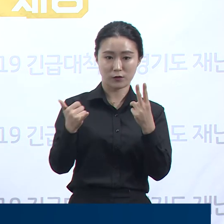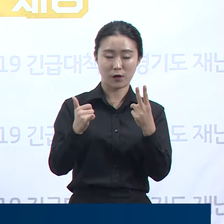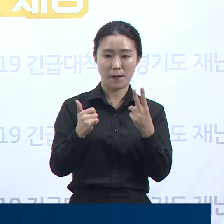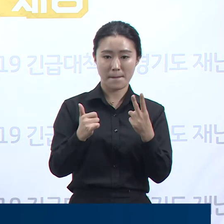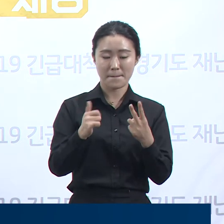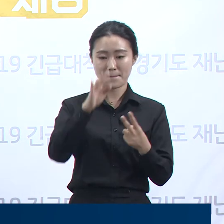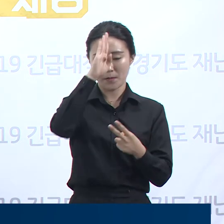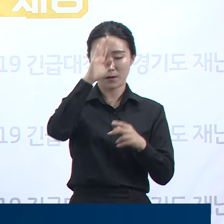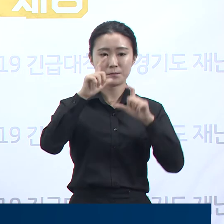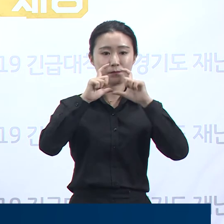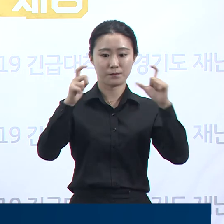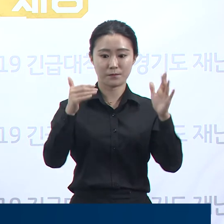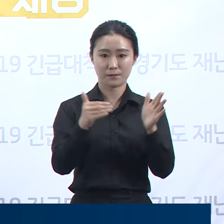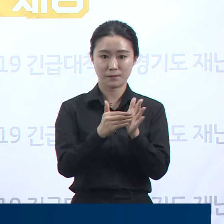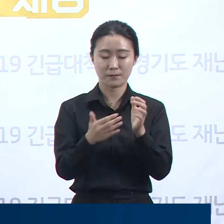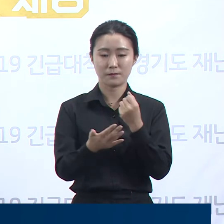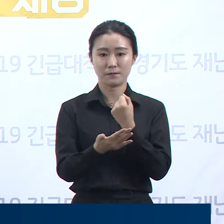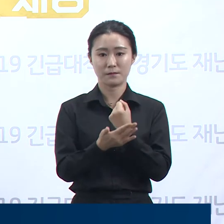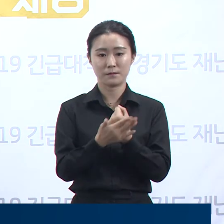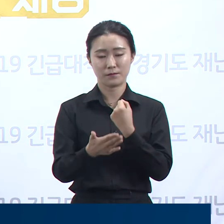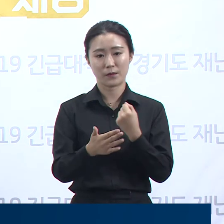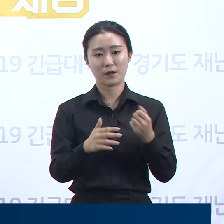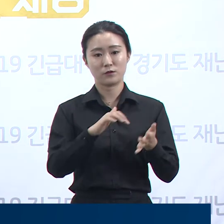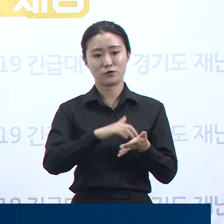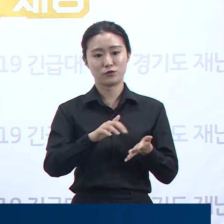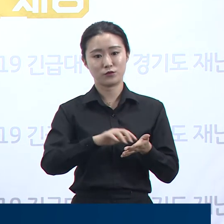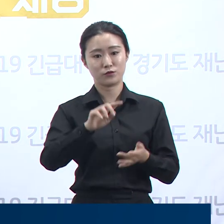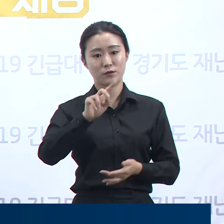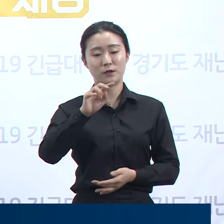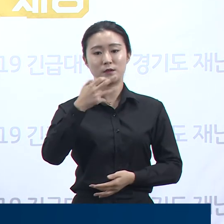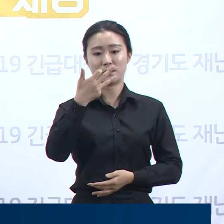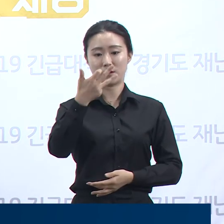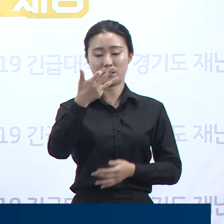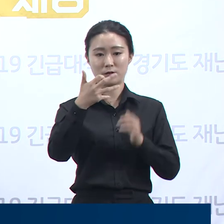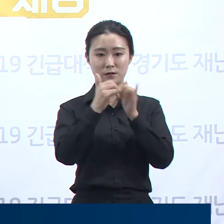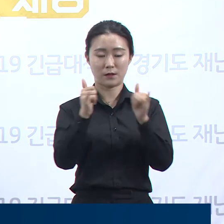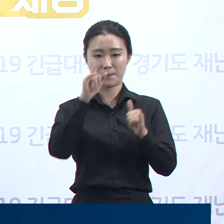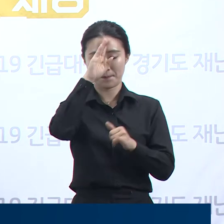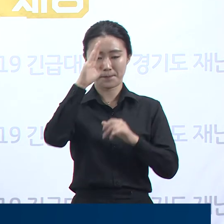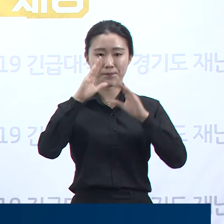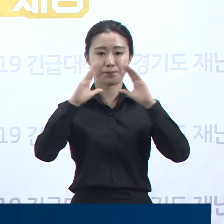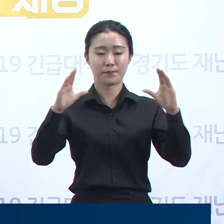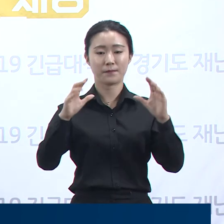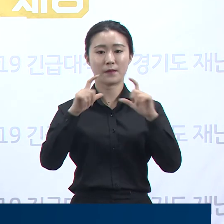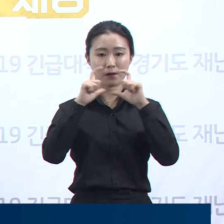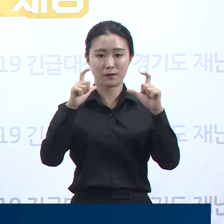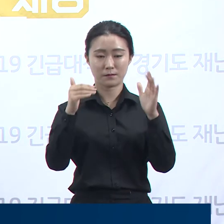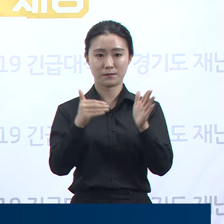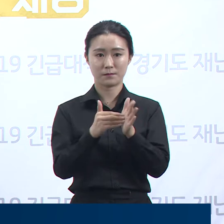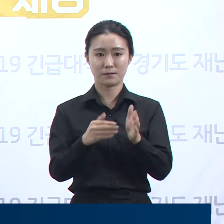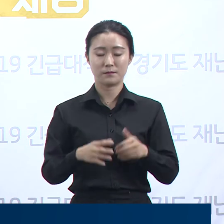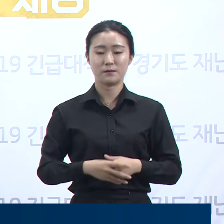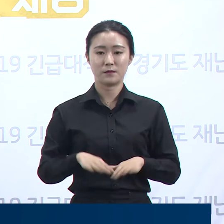18명입니다. 확진자 등에 대한 접촉자 조사를 진행하며 상황을 지속 모니터링 중입니다.